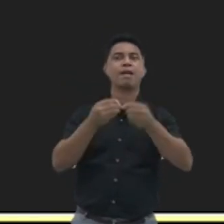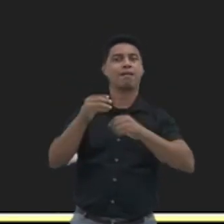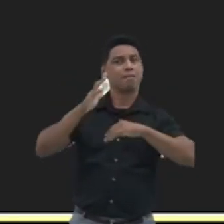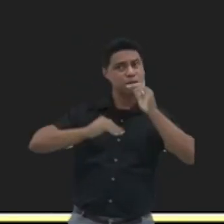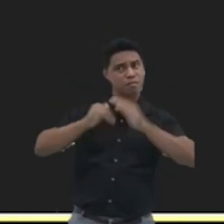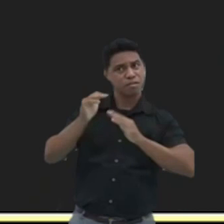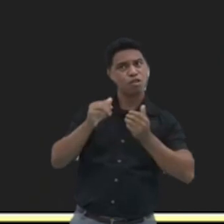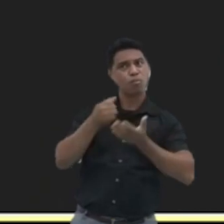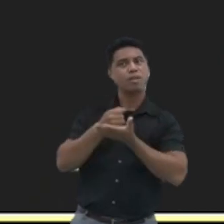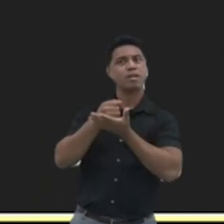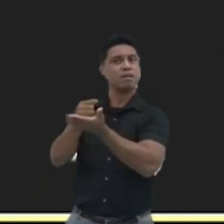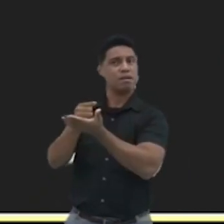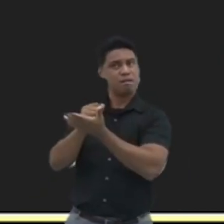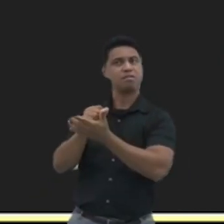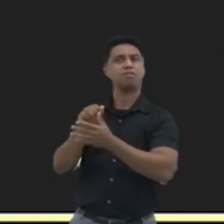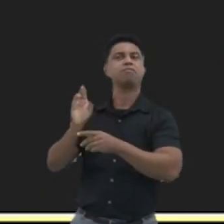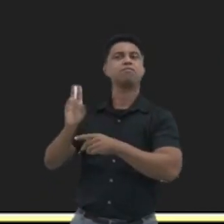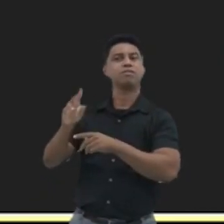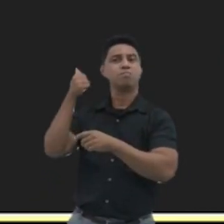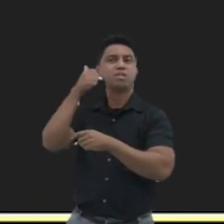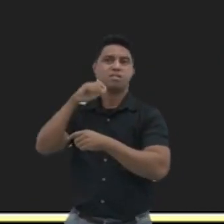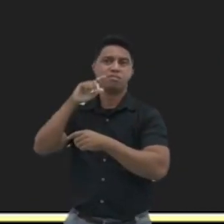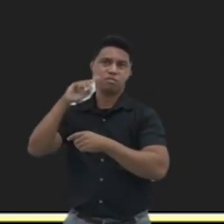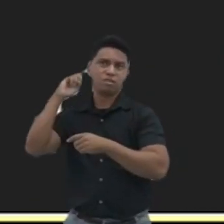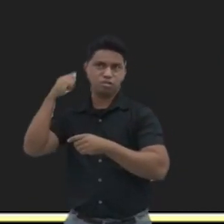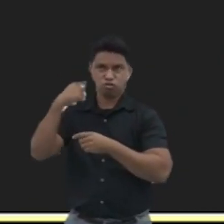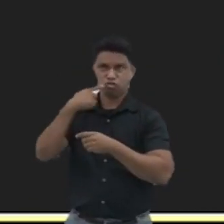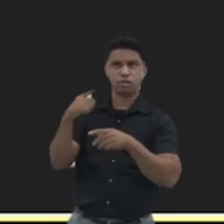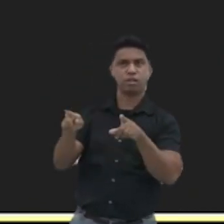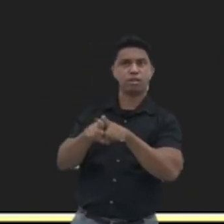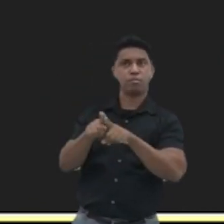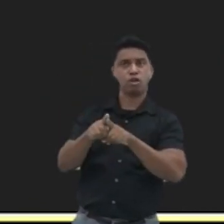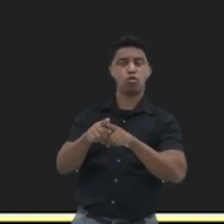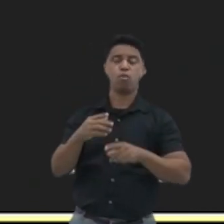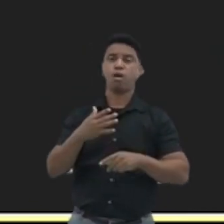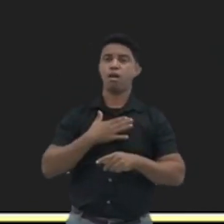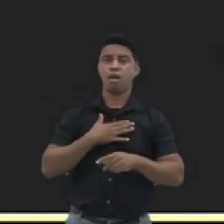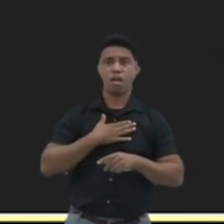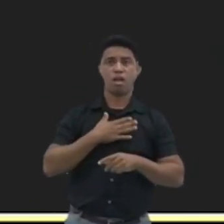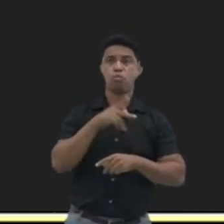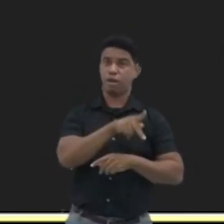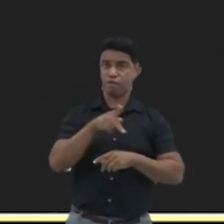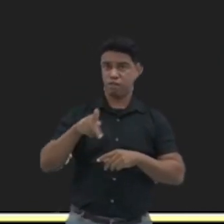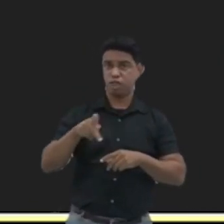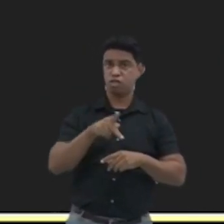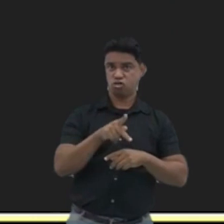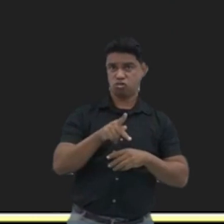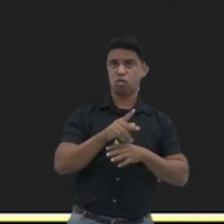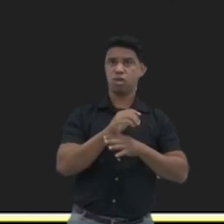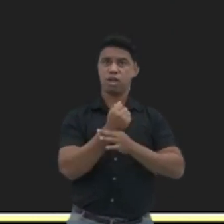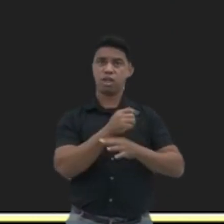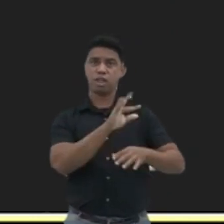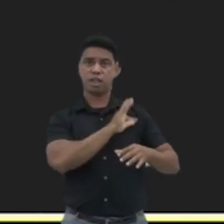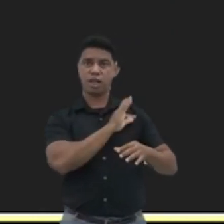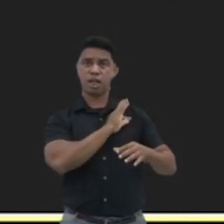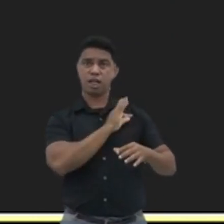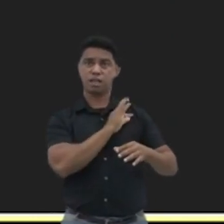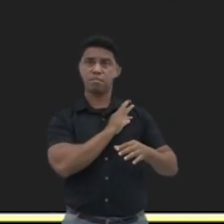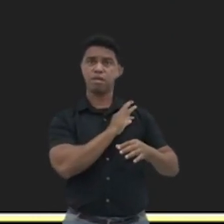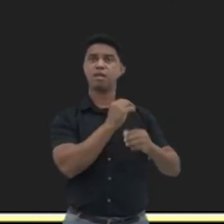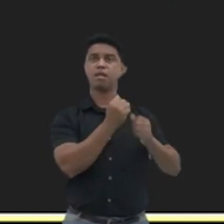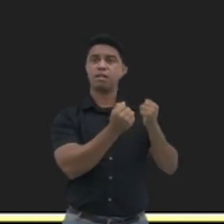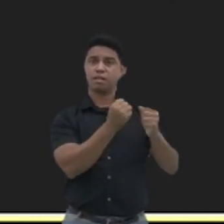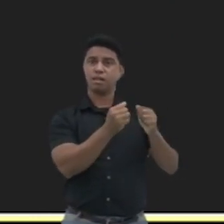por exemplo, isso é algo que eu, como professora da Academia de Polícia, aqui no Estado de São Paulo, eu levei para a minha